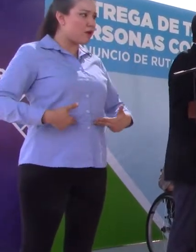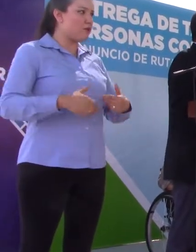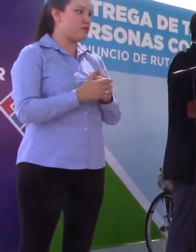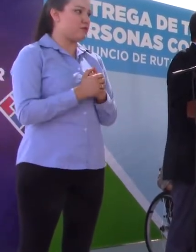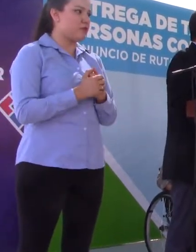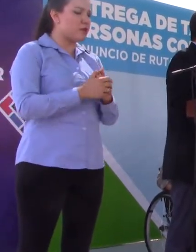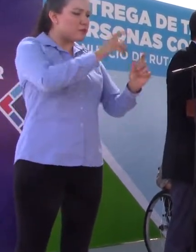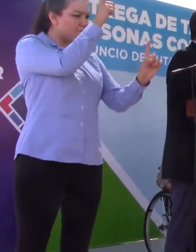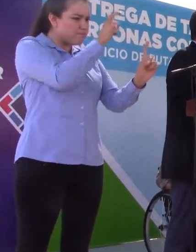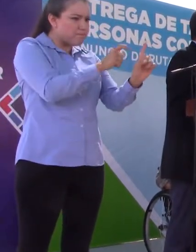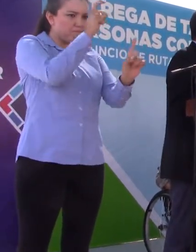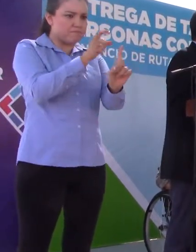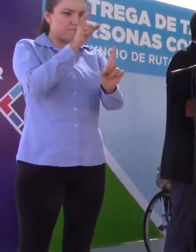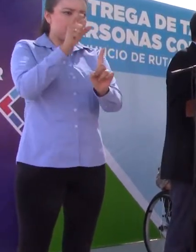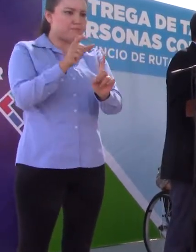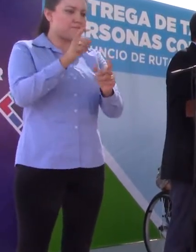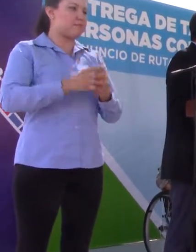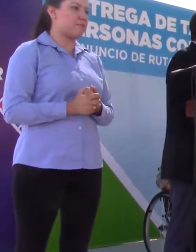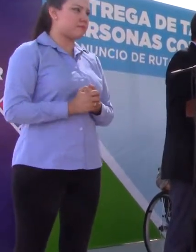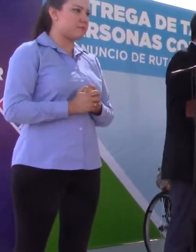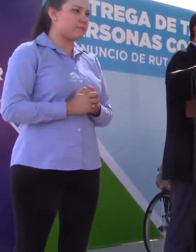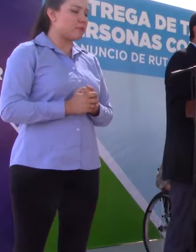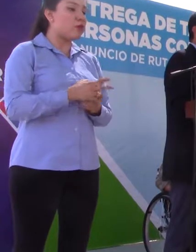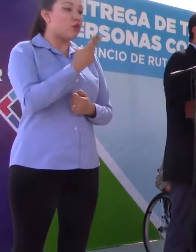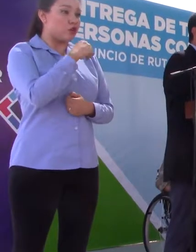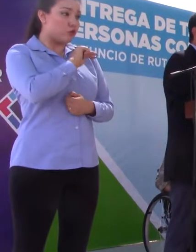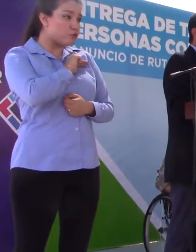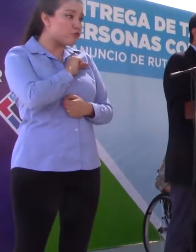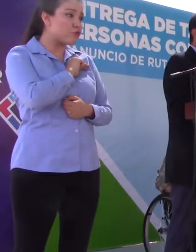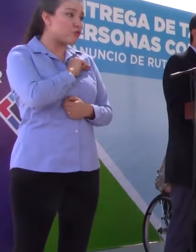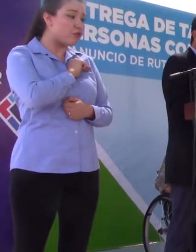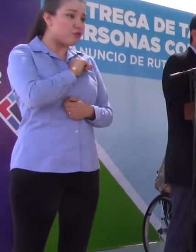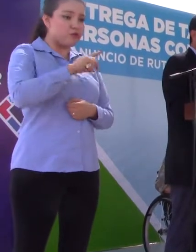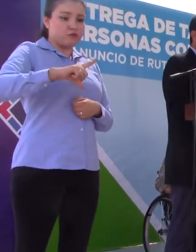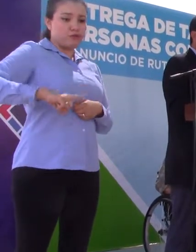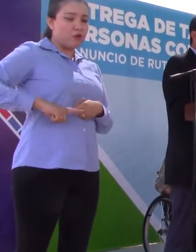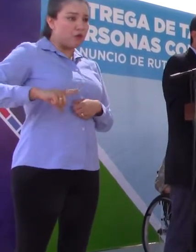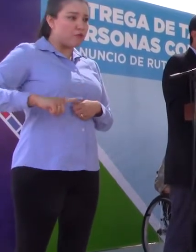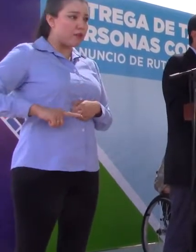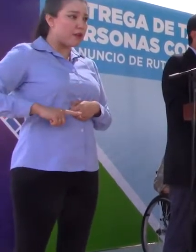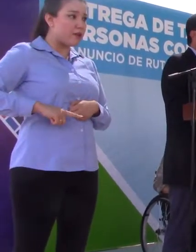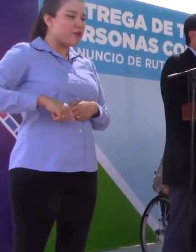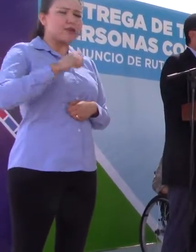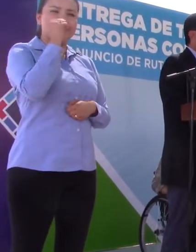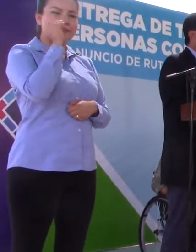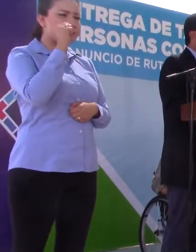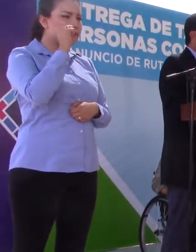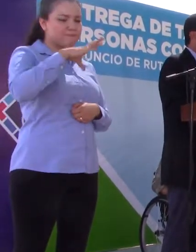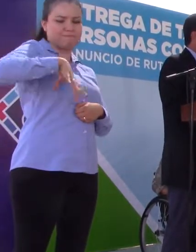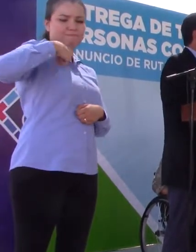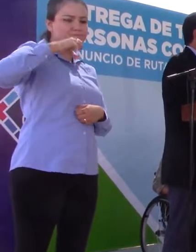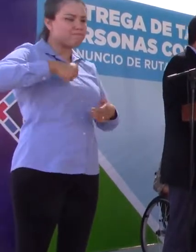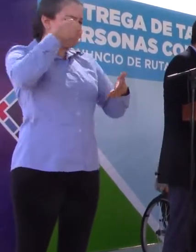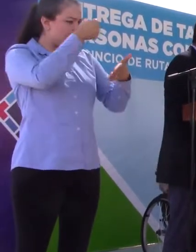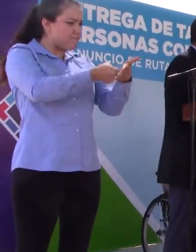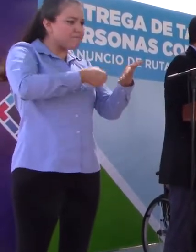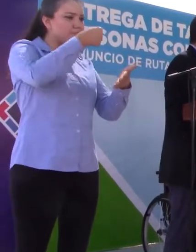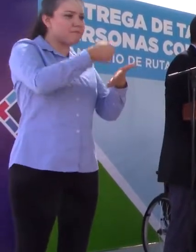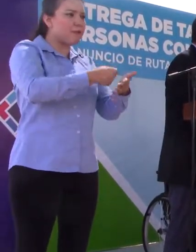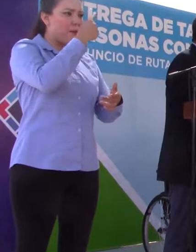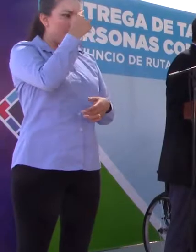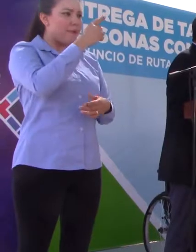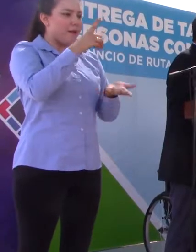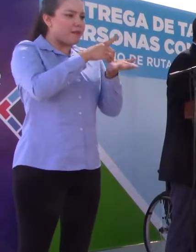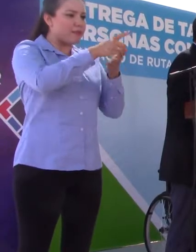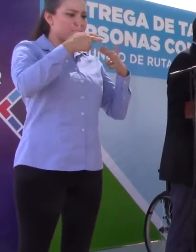más integral y más amplio. Nosotros somos un gobierno que lucha y promueve los derechos humanos de todas